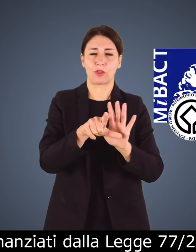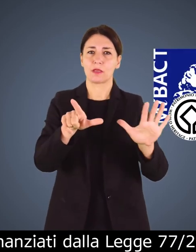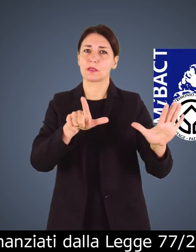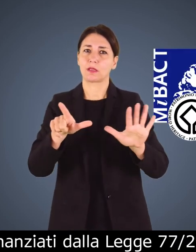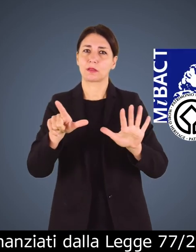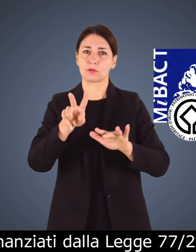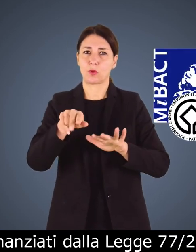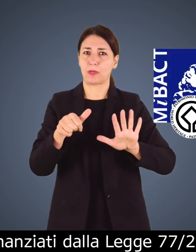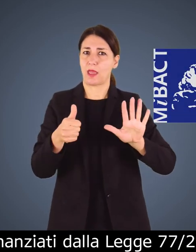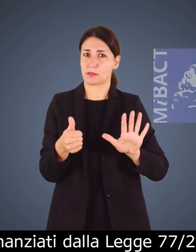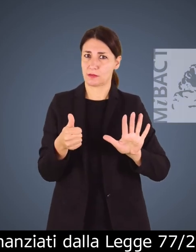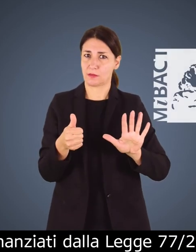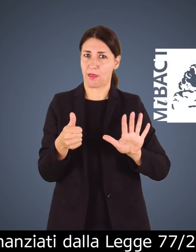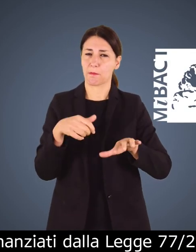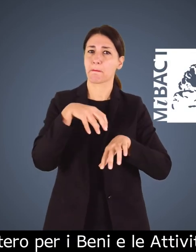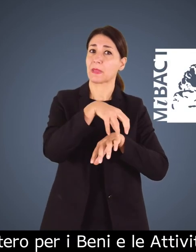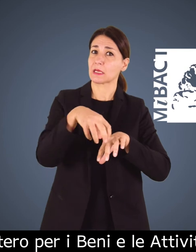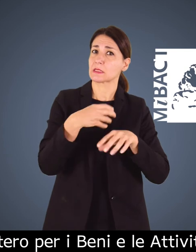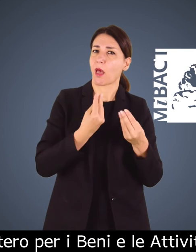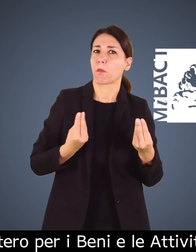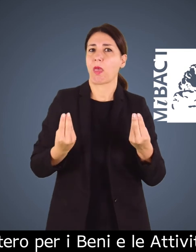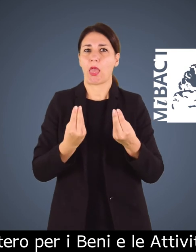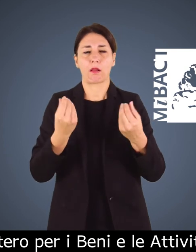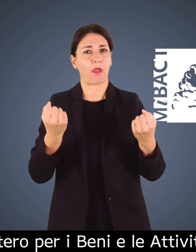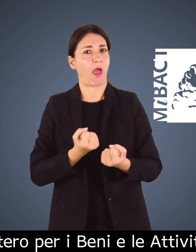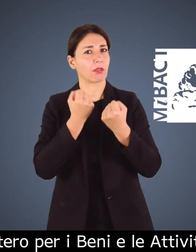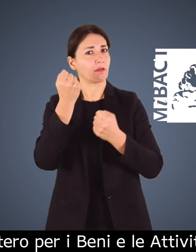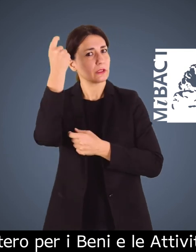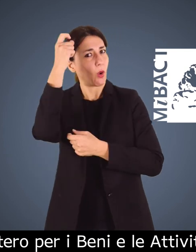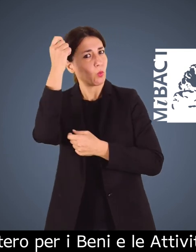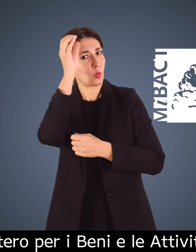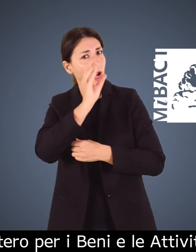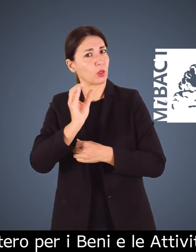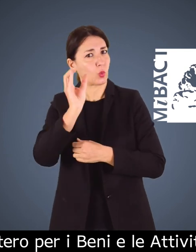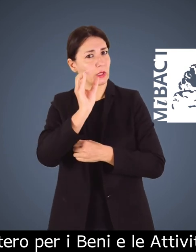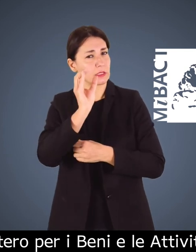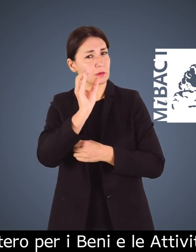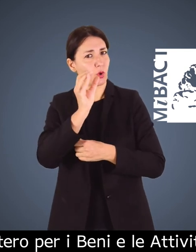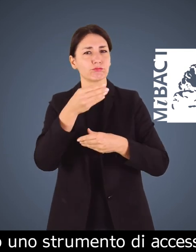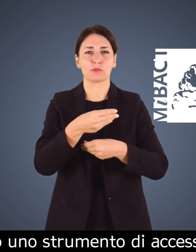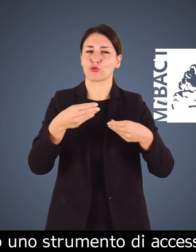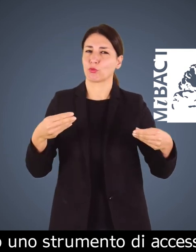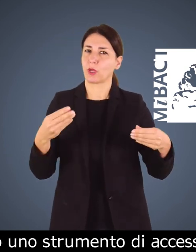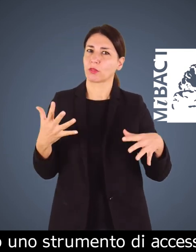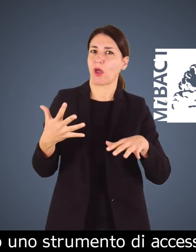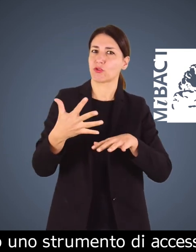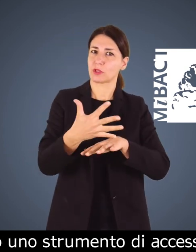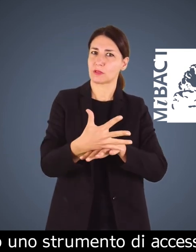77 2006 del ministero per i beni e le attività culturali e per il turismo sono uno strumento di